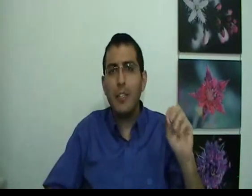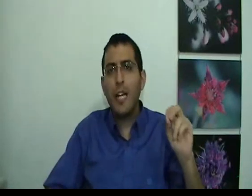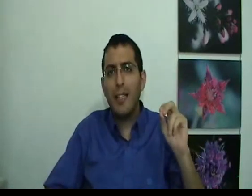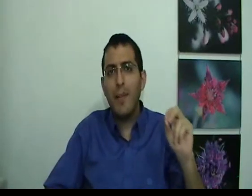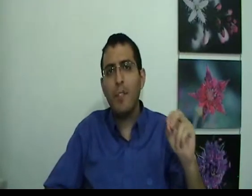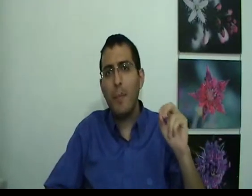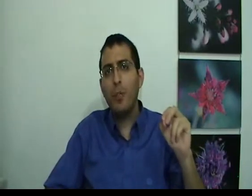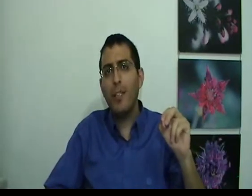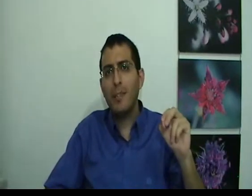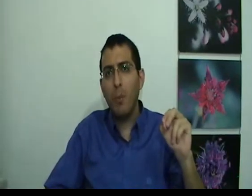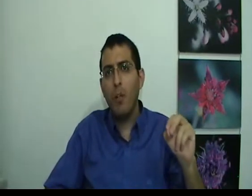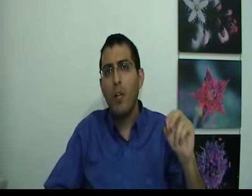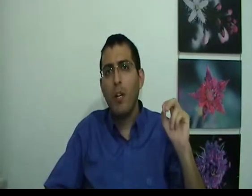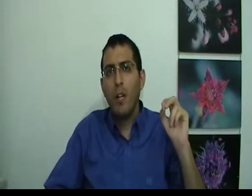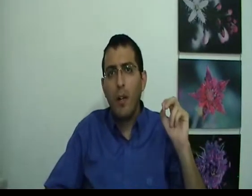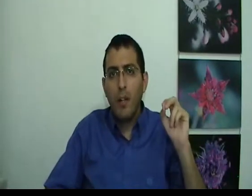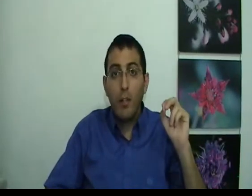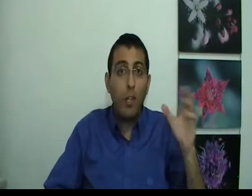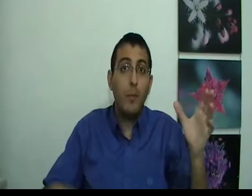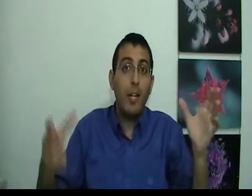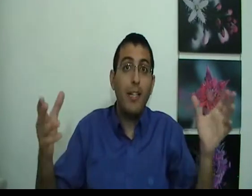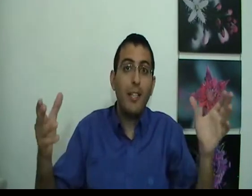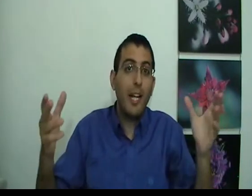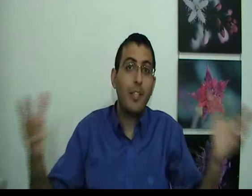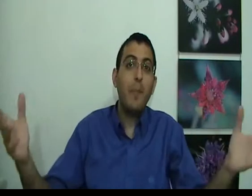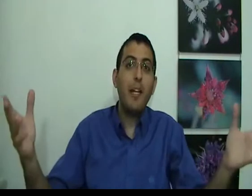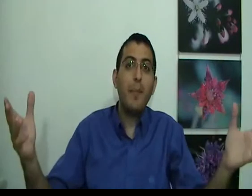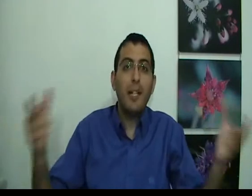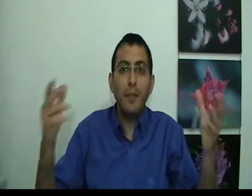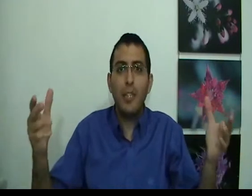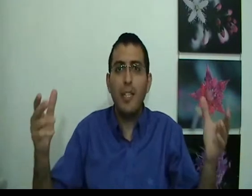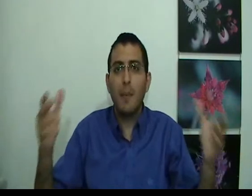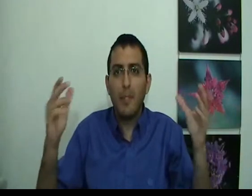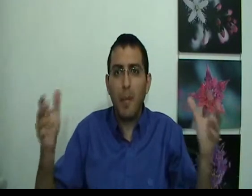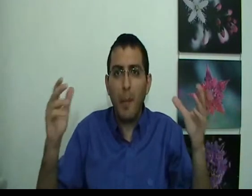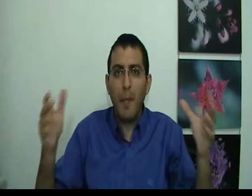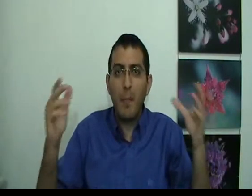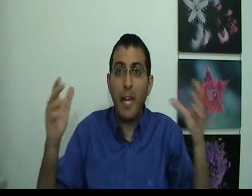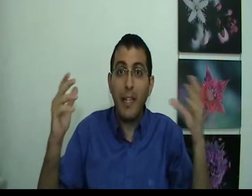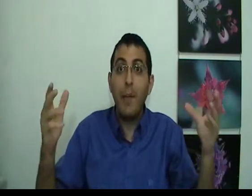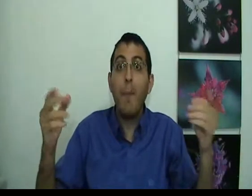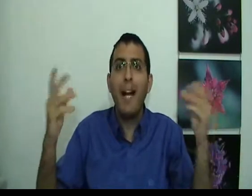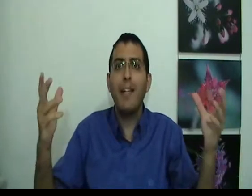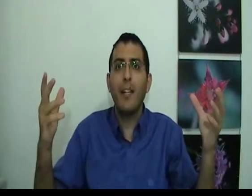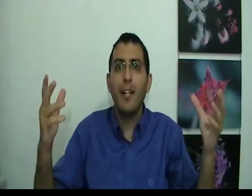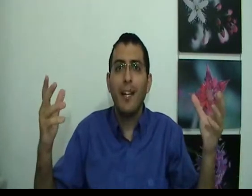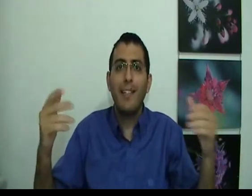שהאדם תמיד שואל את עצמו קודם כל על ידי השאלה של מי אני בן אדם שהשאל את עצמו מספיק פעמים מי אני? מה אני? כדי